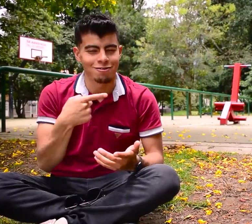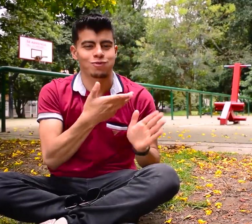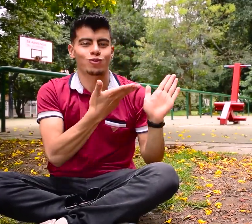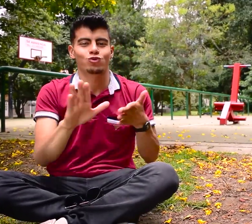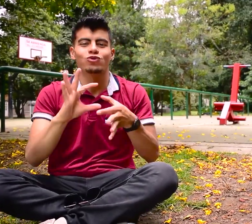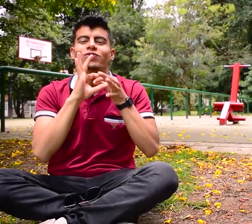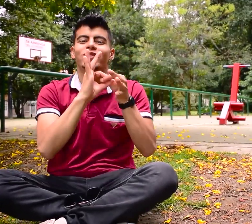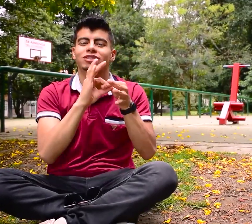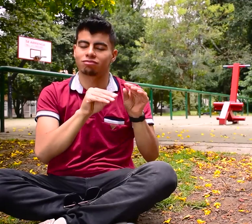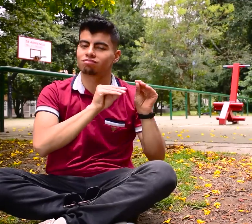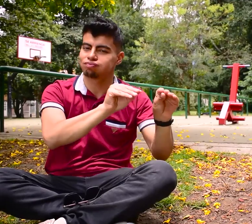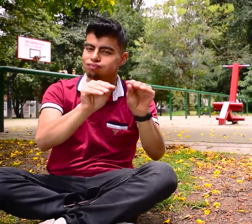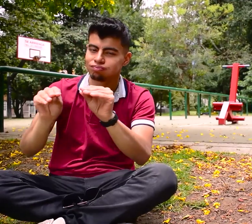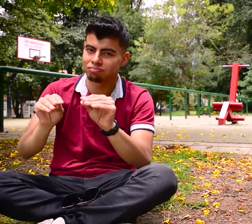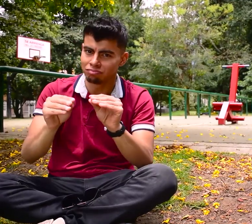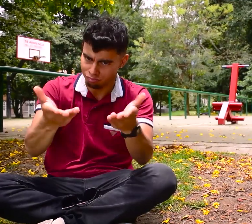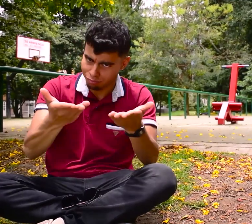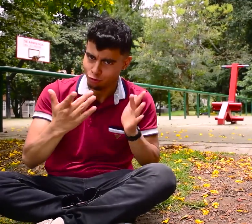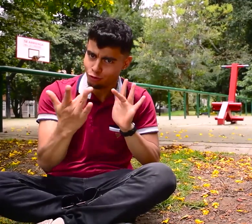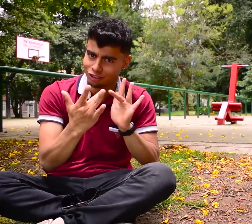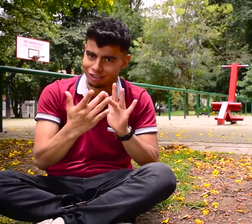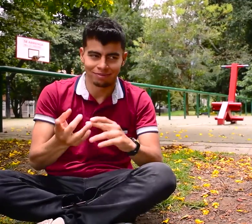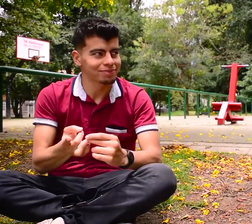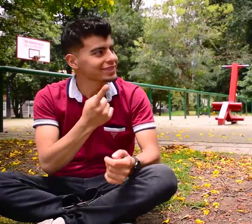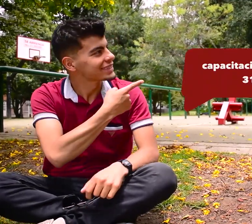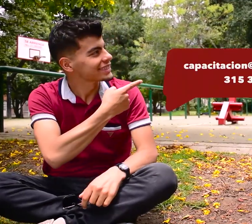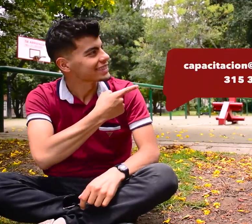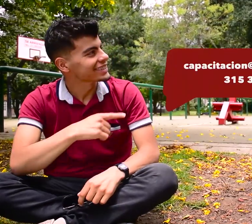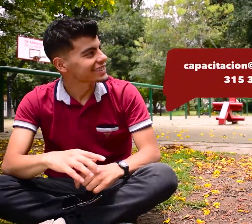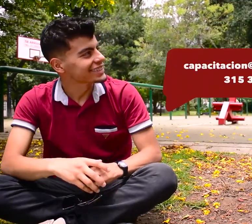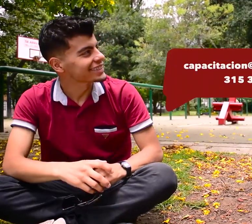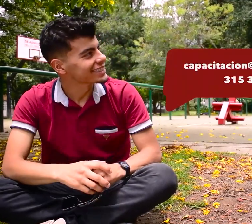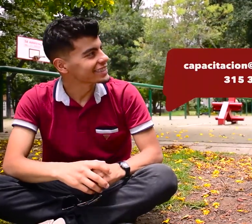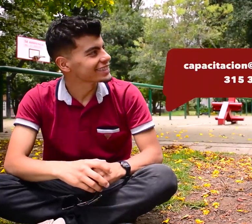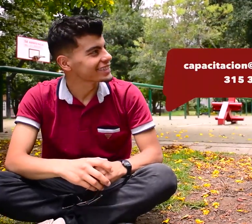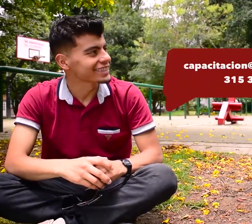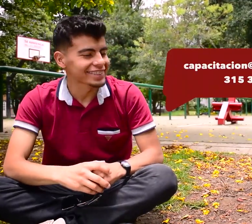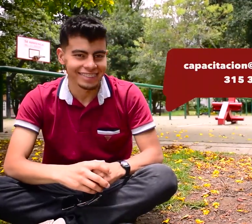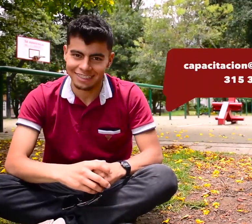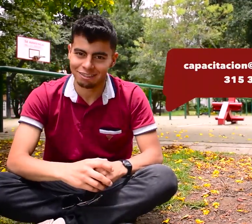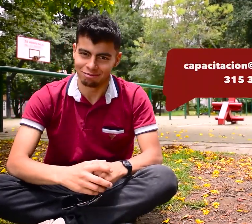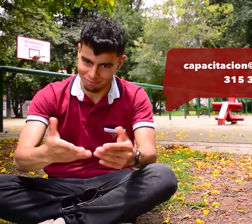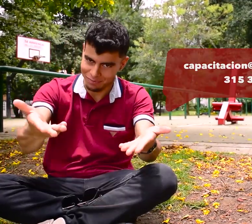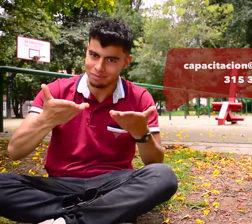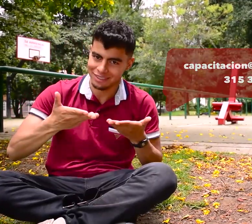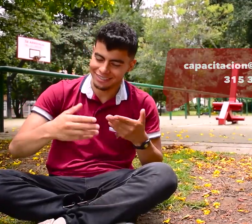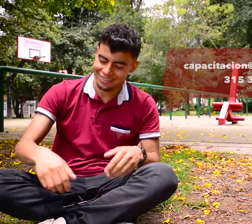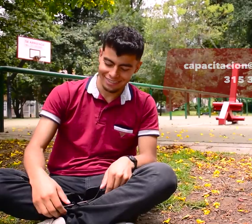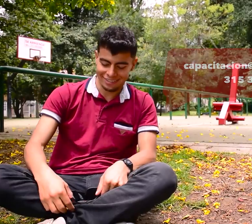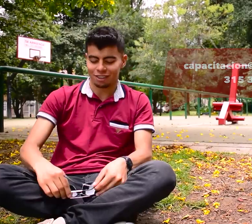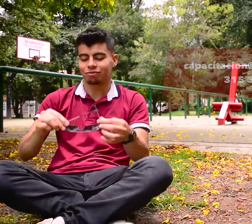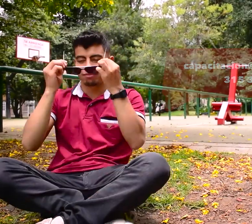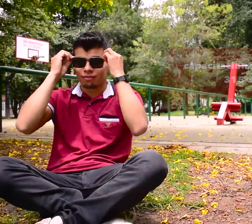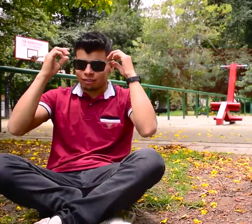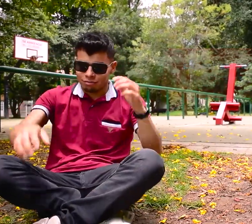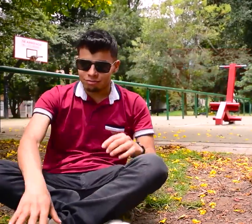FENASCOL te brinda los cursos de formación en lengua de señas. Puedes contactarnos a estos canales de atención. ¡Bienvenidos! ¡Bienvenidos! ¡Bienvenidos!